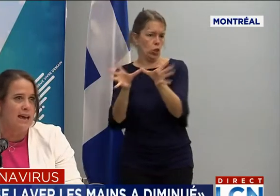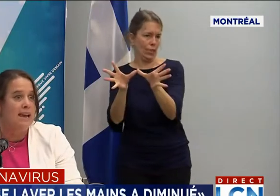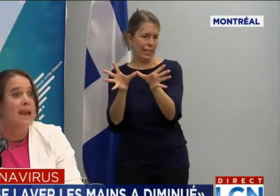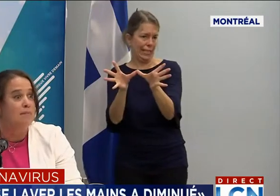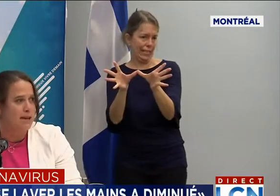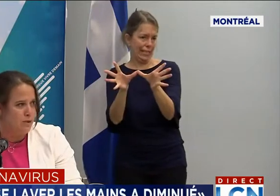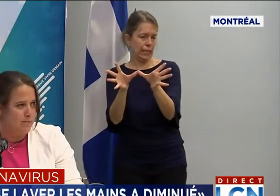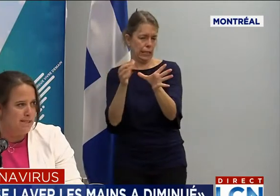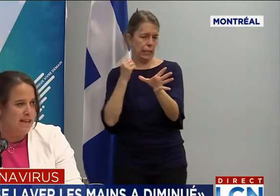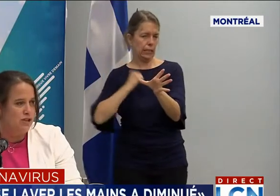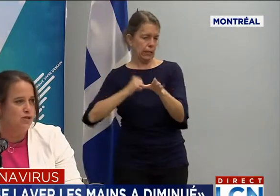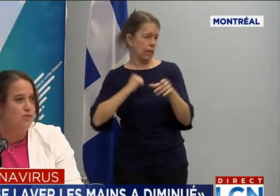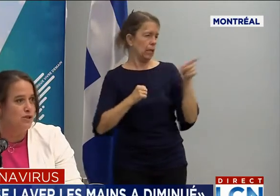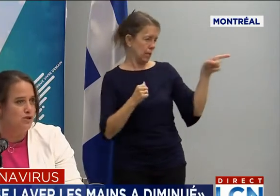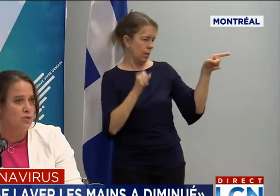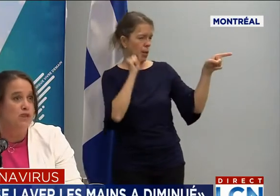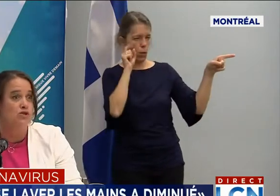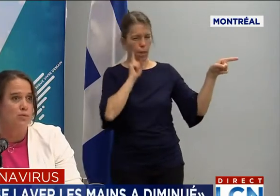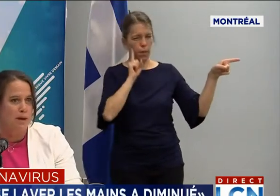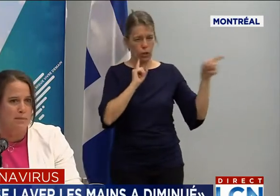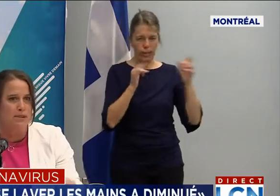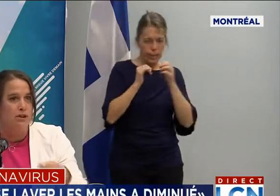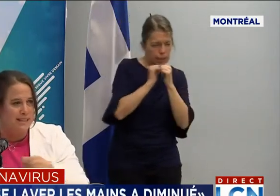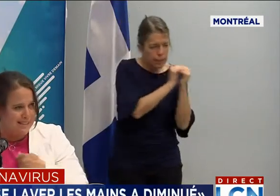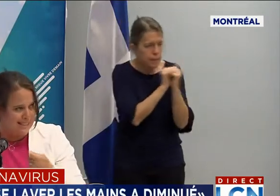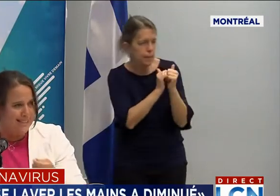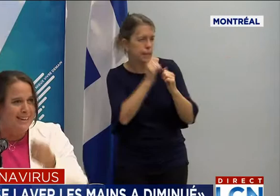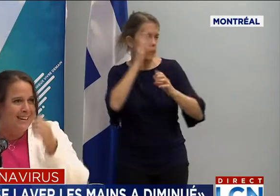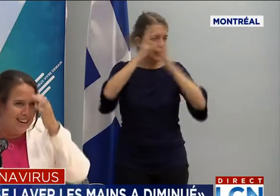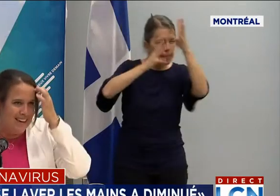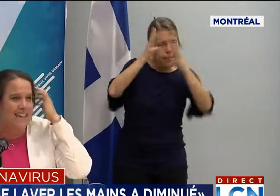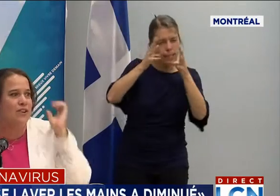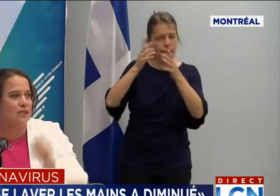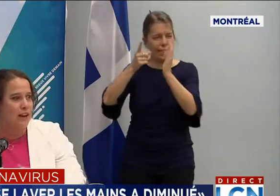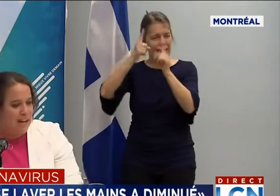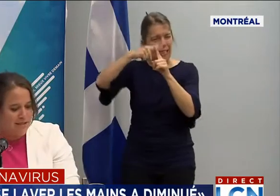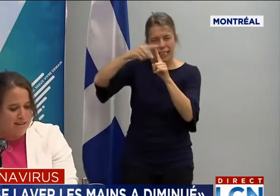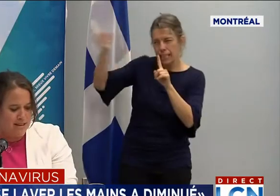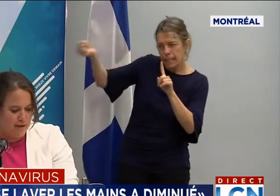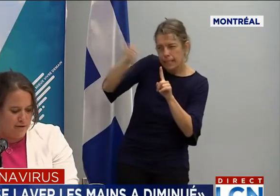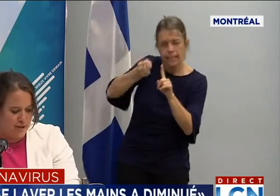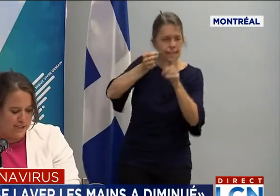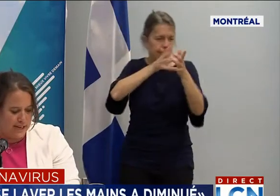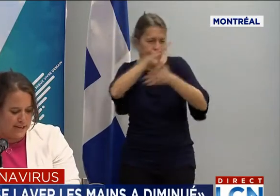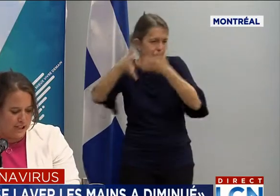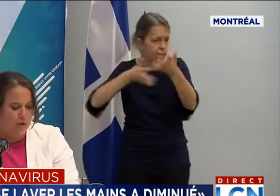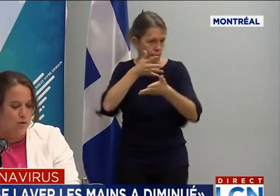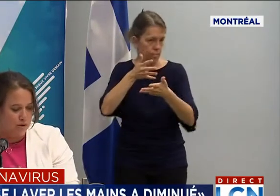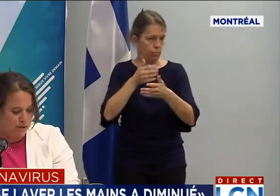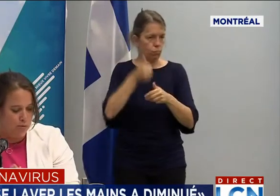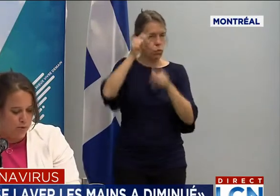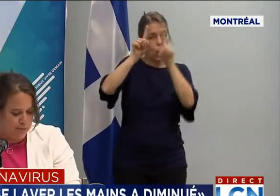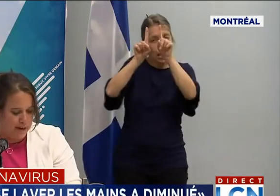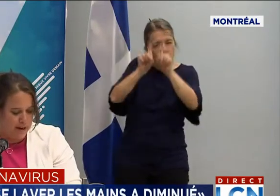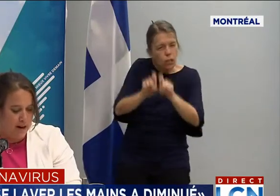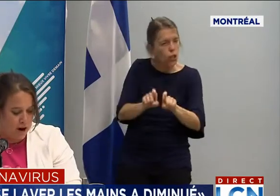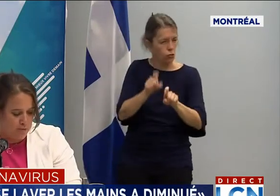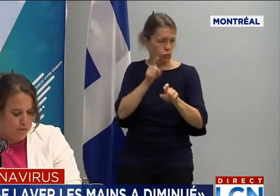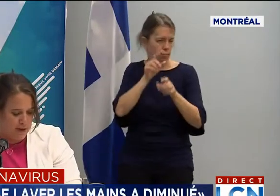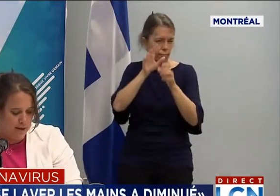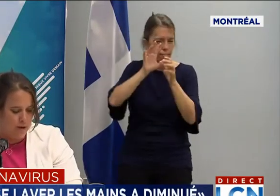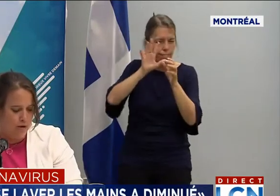que l'appel au dépistage du mois de juillet nous a permis de tester et de raffiner, dans le fond, notre stratégie. Donc, on est encore